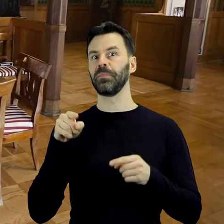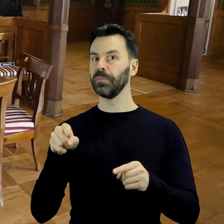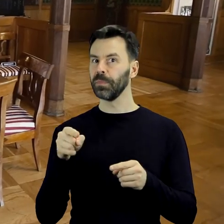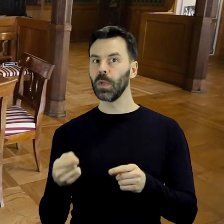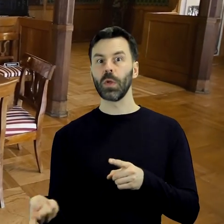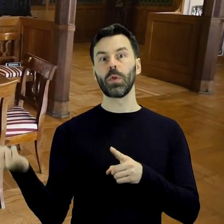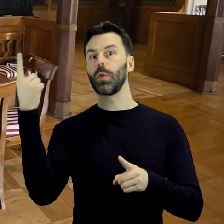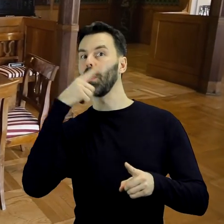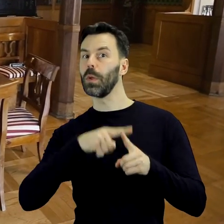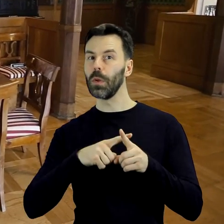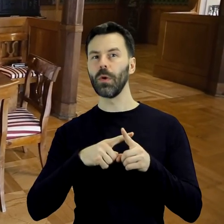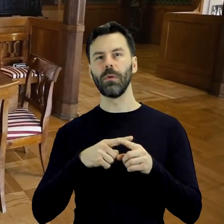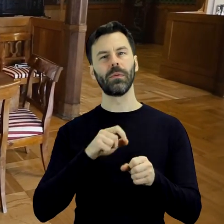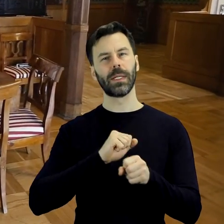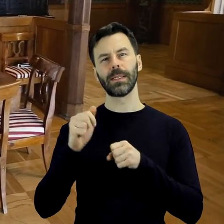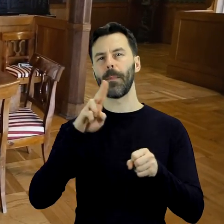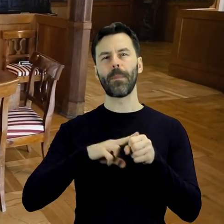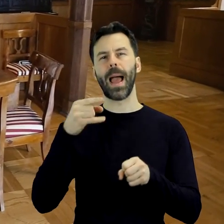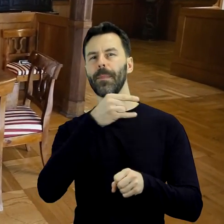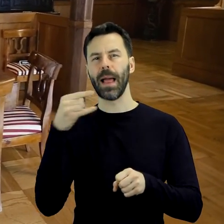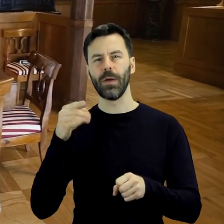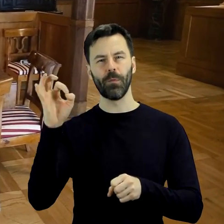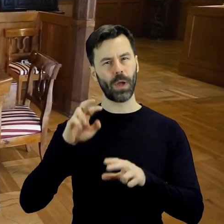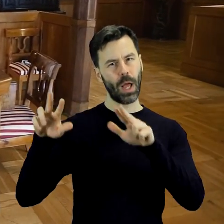wyposażenie oraz meble należące do rodziny Reymontów.